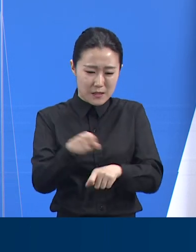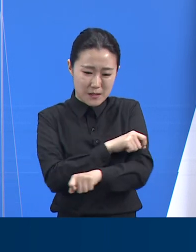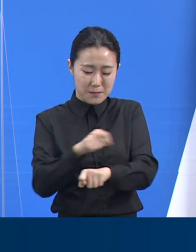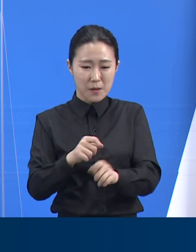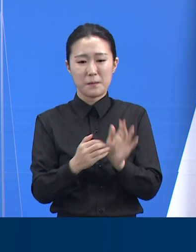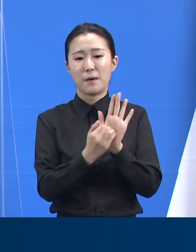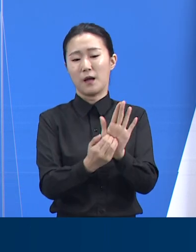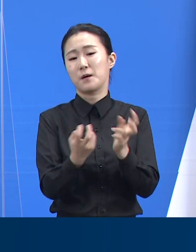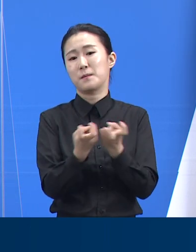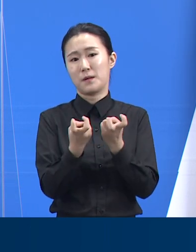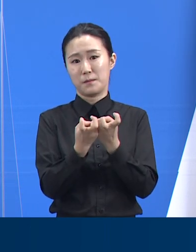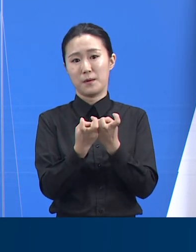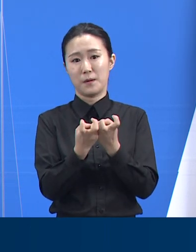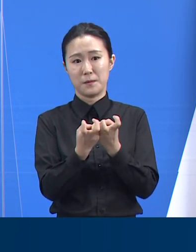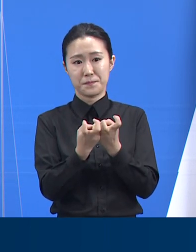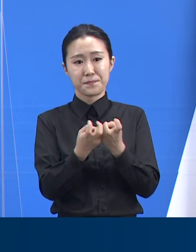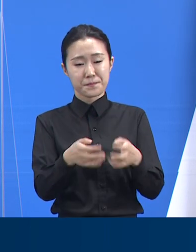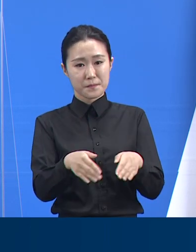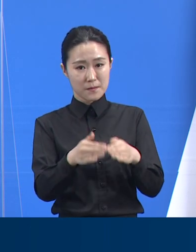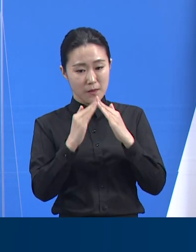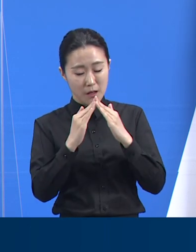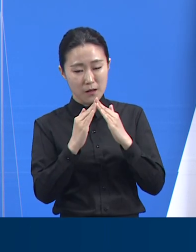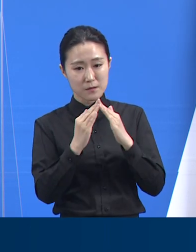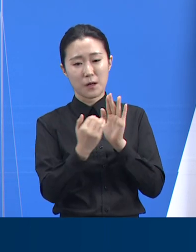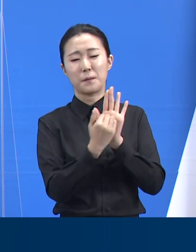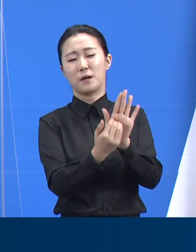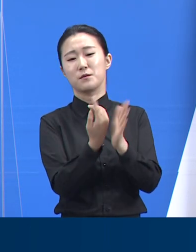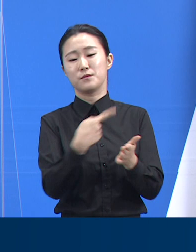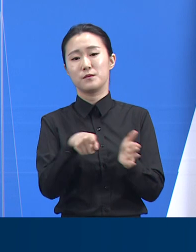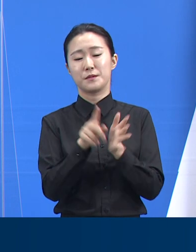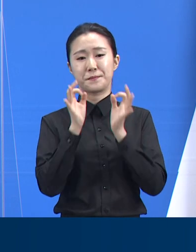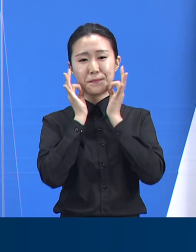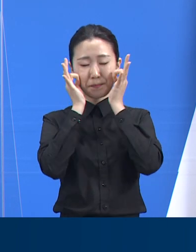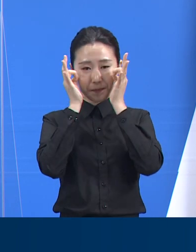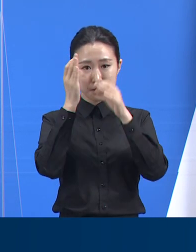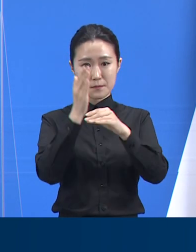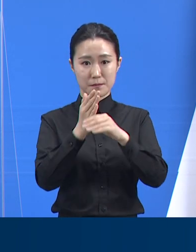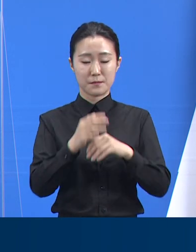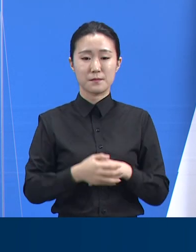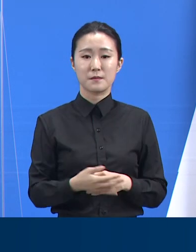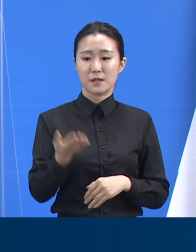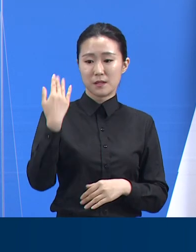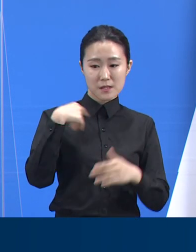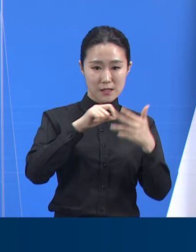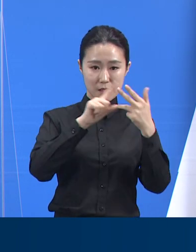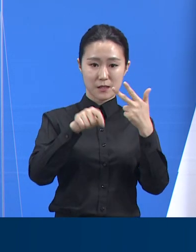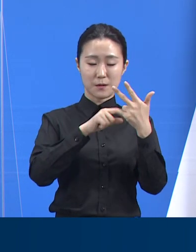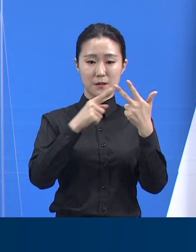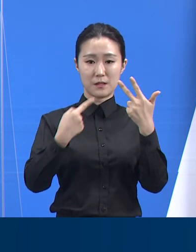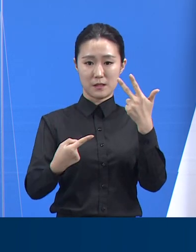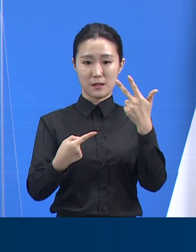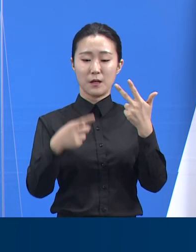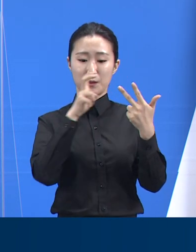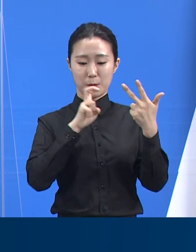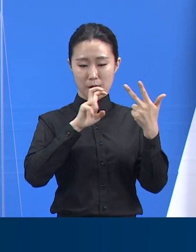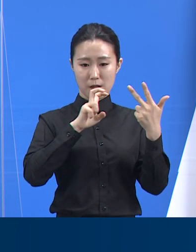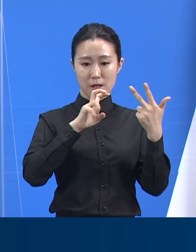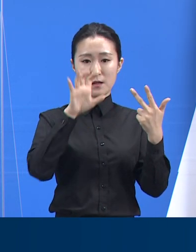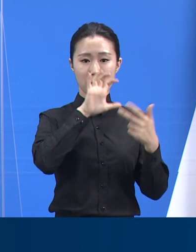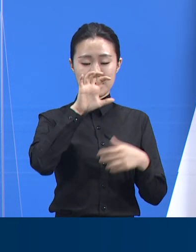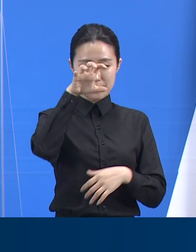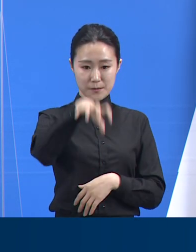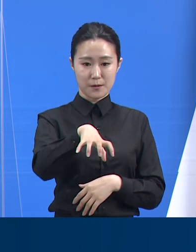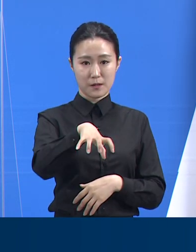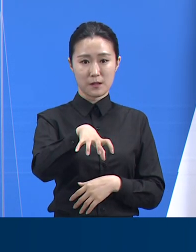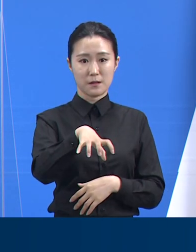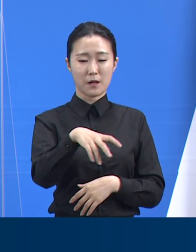코로나19 확진자 발생을 억제하기 위해 노력하고 있습니다. 먼저 지난 1일 도내 노래연습장 코로나19 선제검사